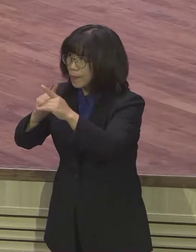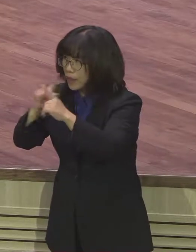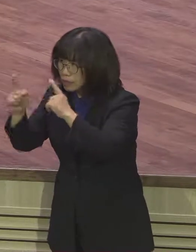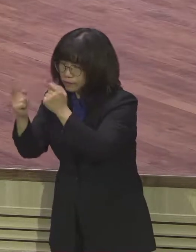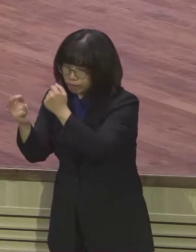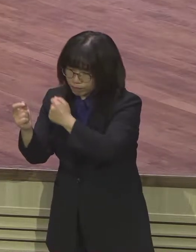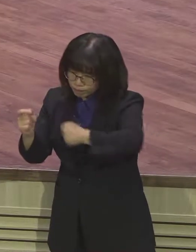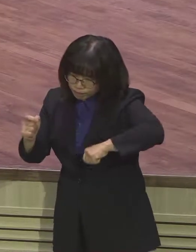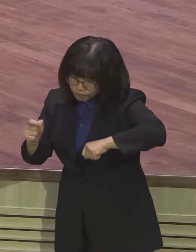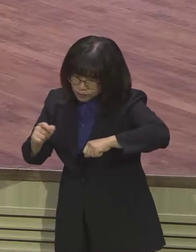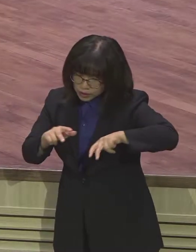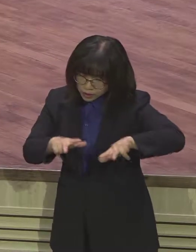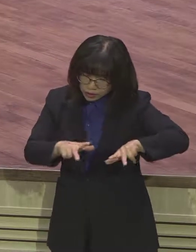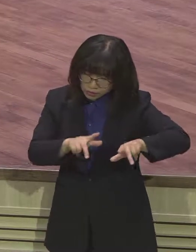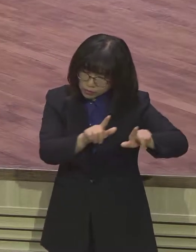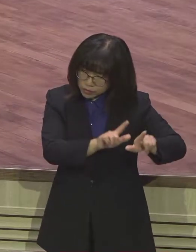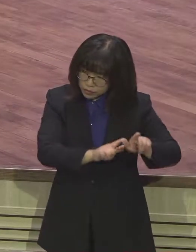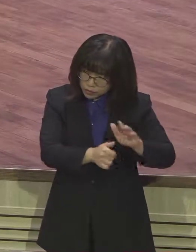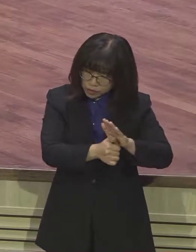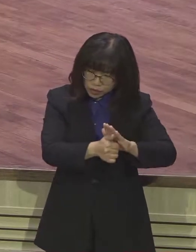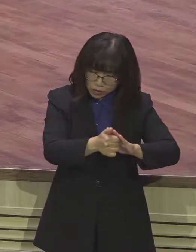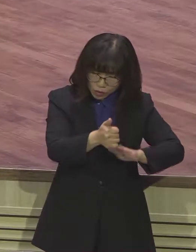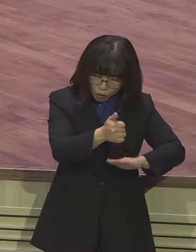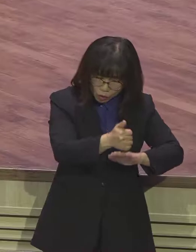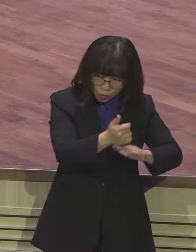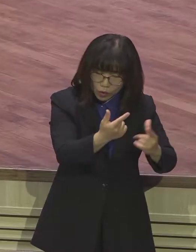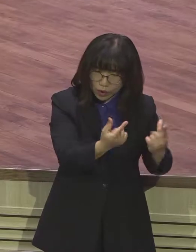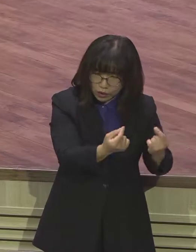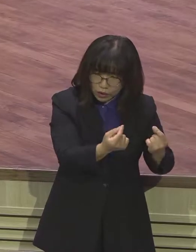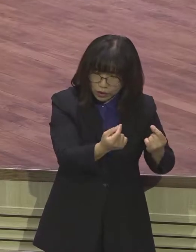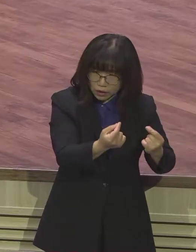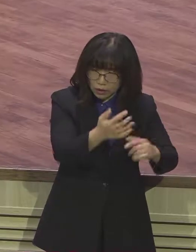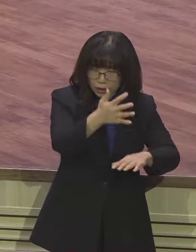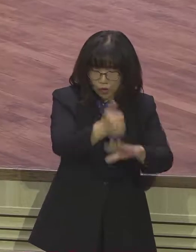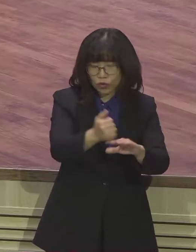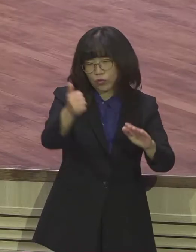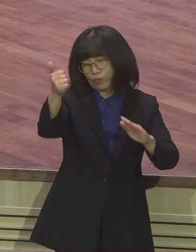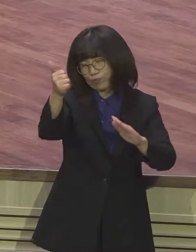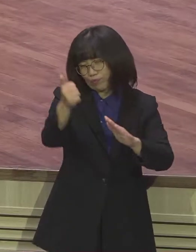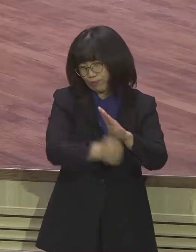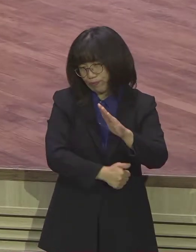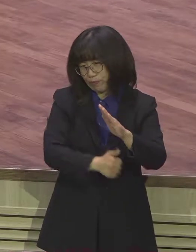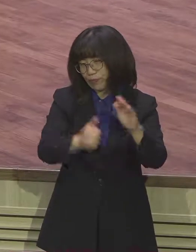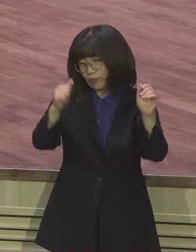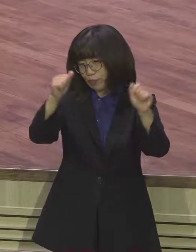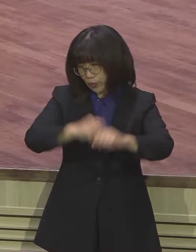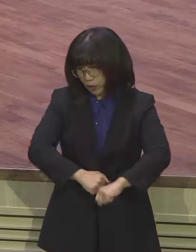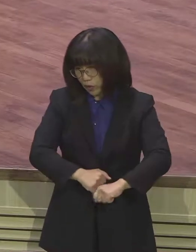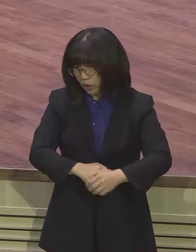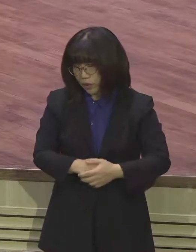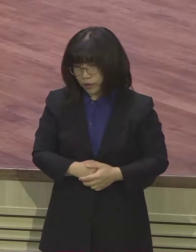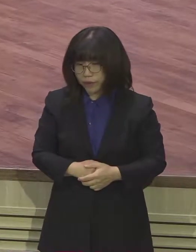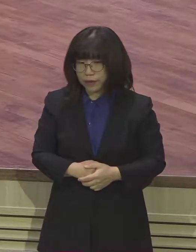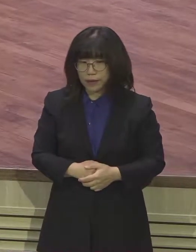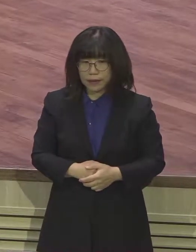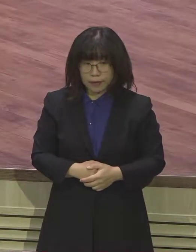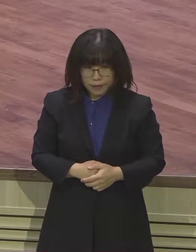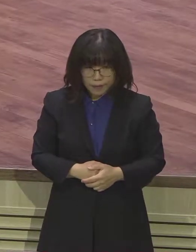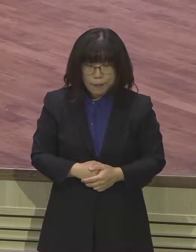언젠가는 무너질 수밖에 없는 인생이 되는 것입니다. 그래서 우리가 보통 산사태나 홍수를 보더라도 사실 제대로